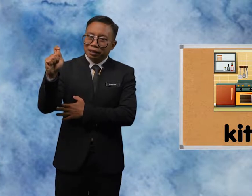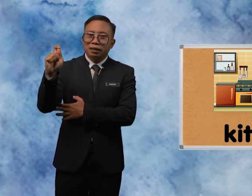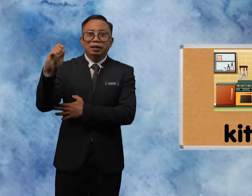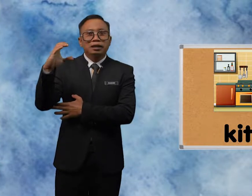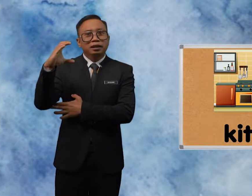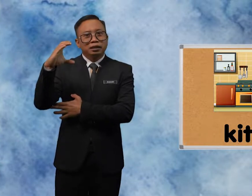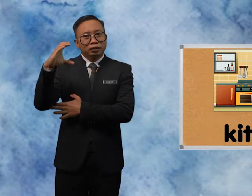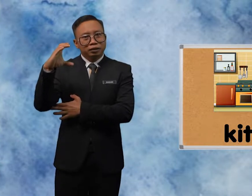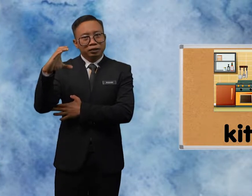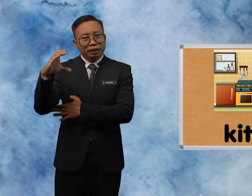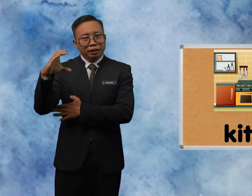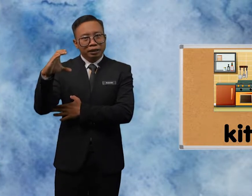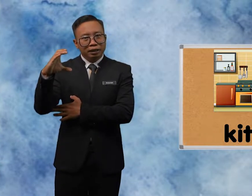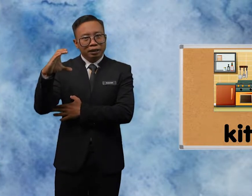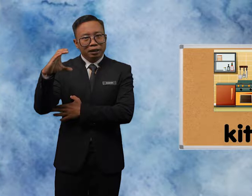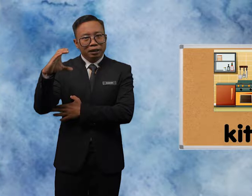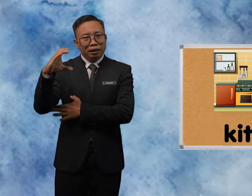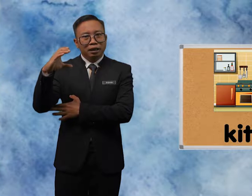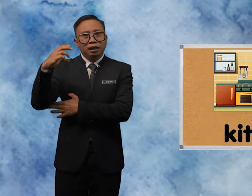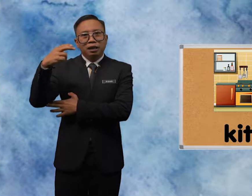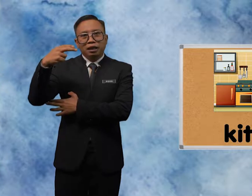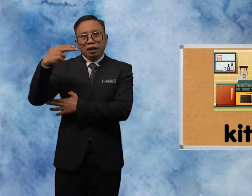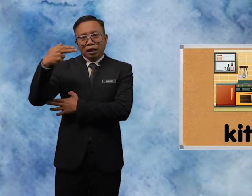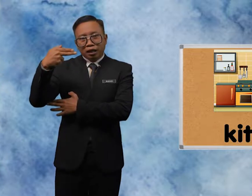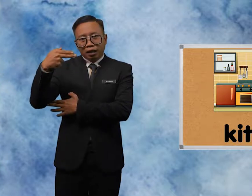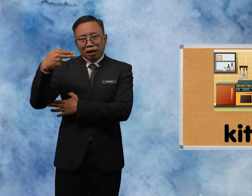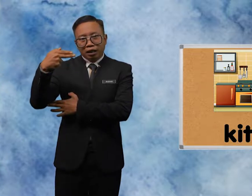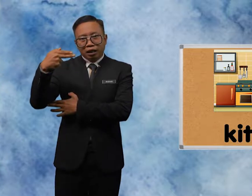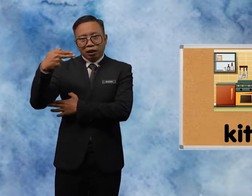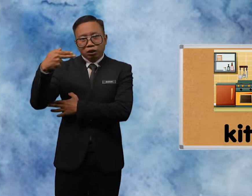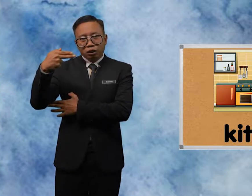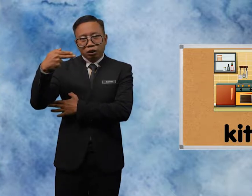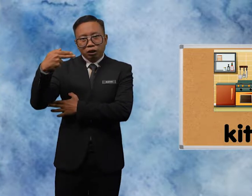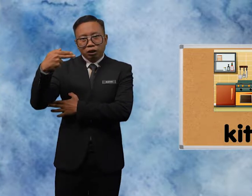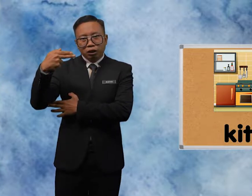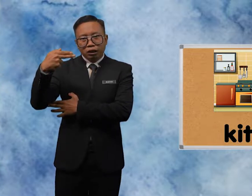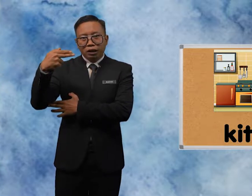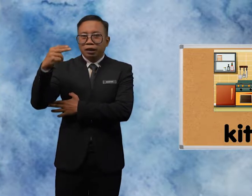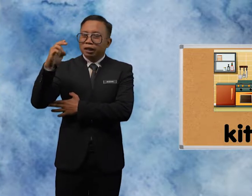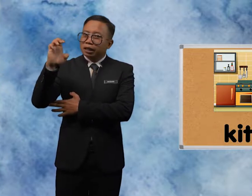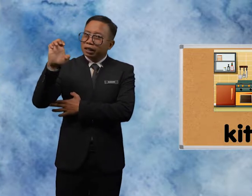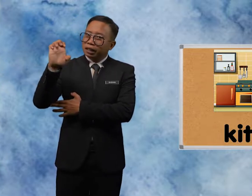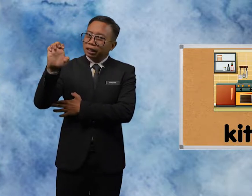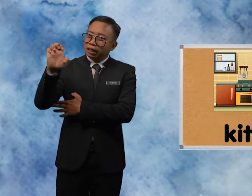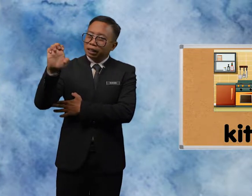C, H, E,